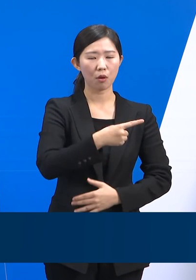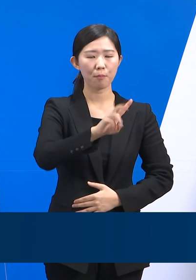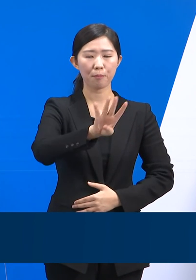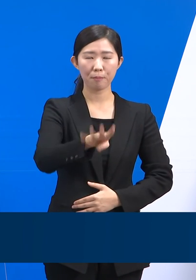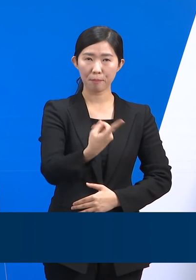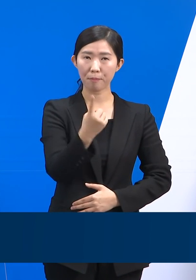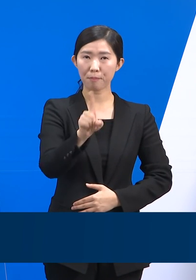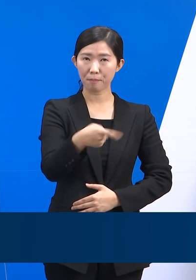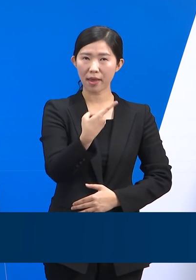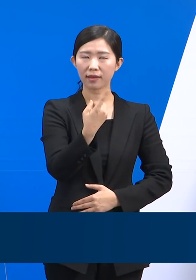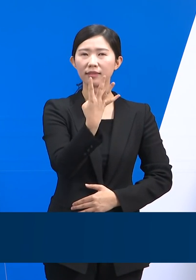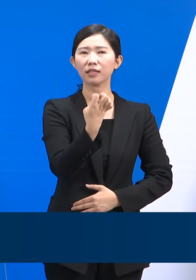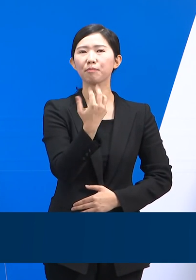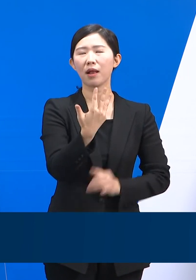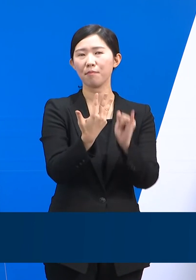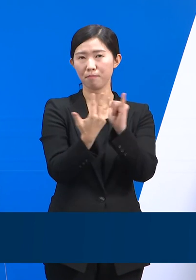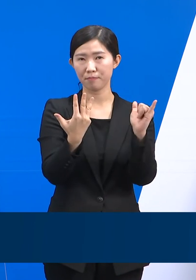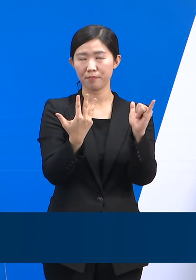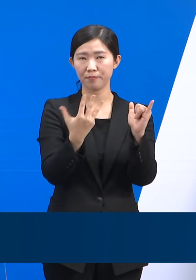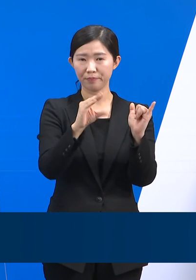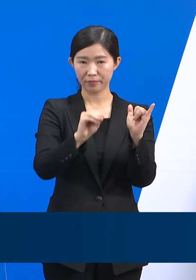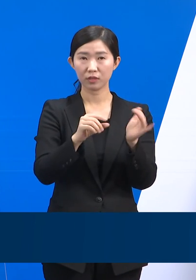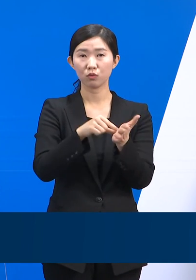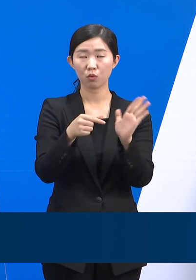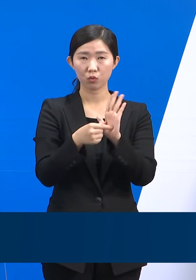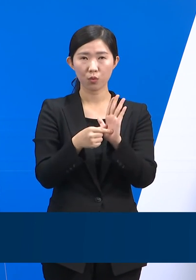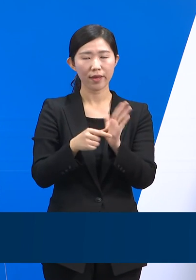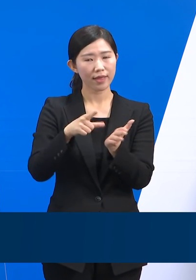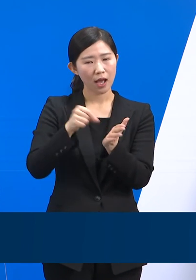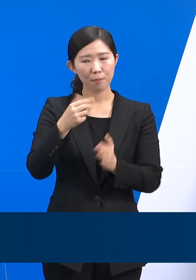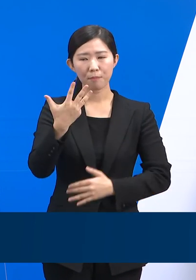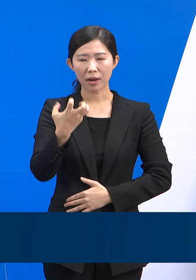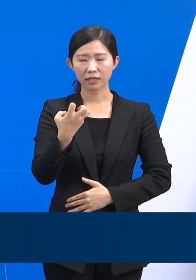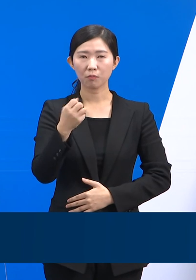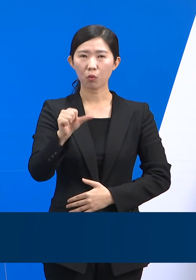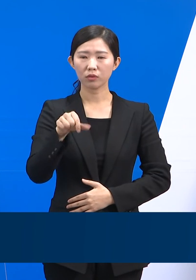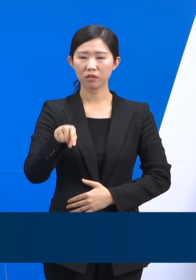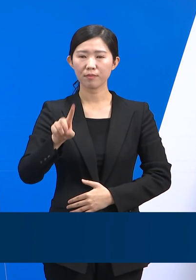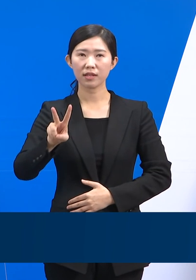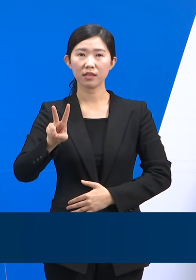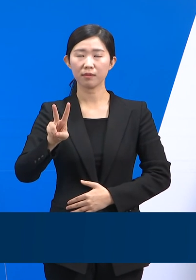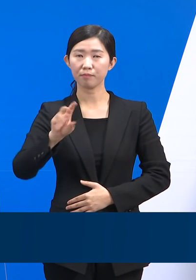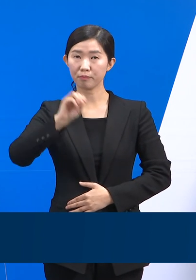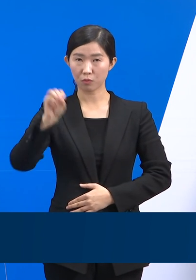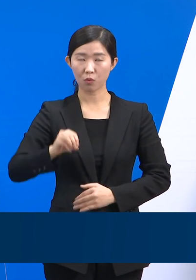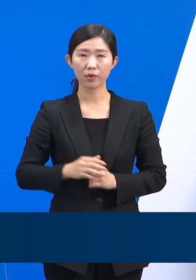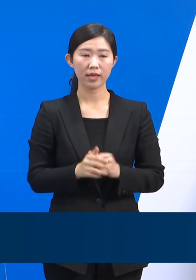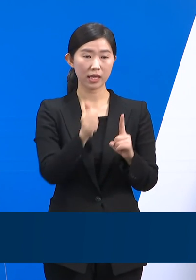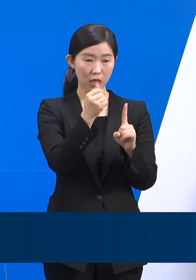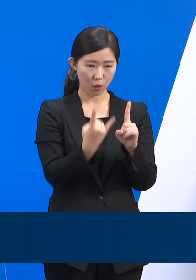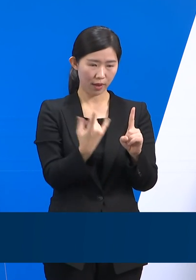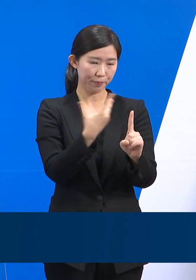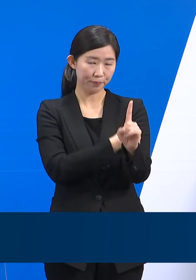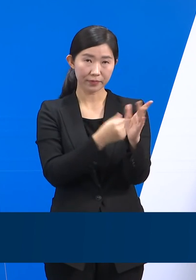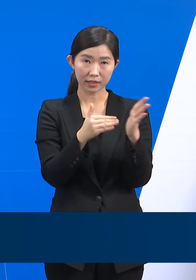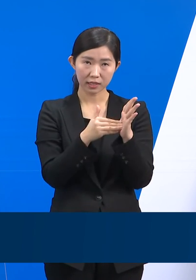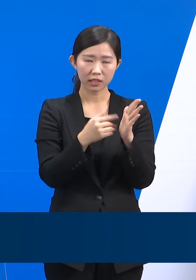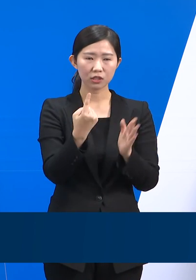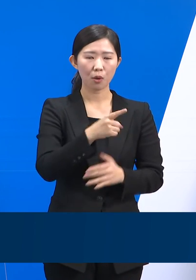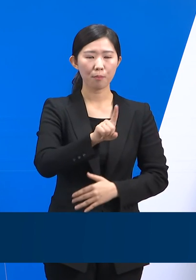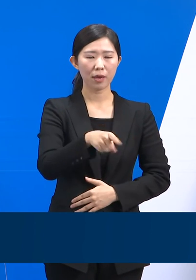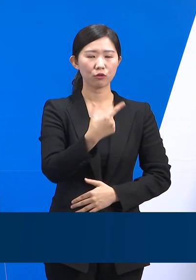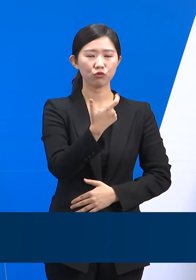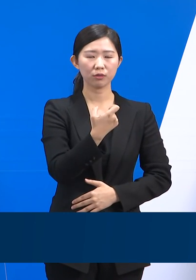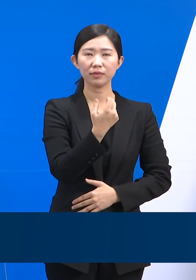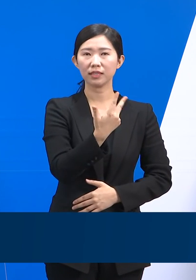2935명으로 경기도 인구 대비 85.2%에 해당합니다. 1회 이상 접종을 받은 분들은 총 1167만